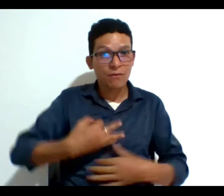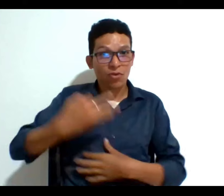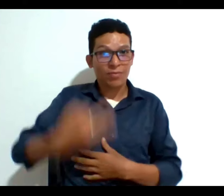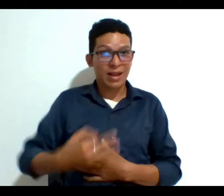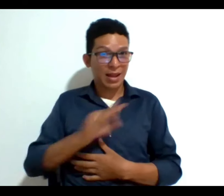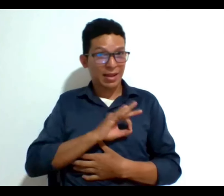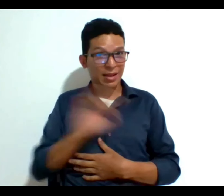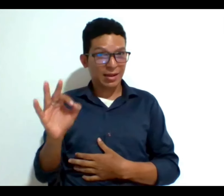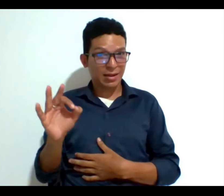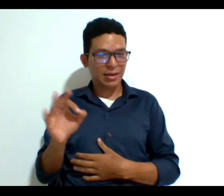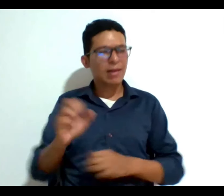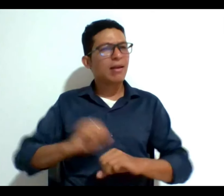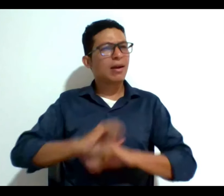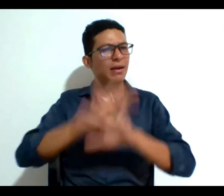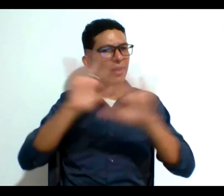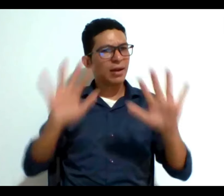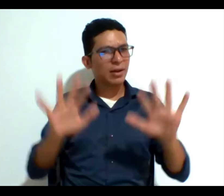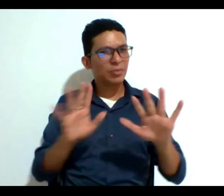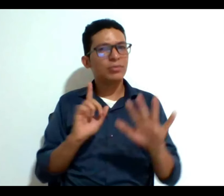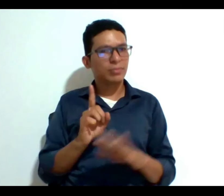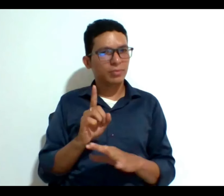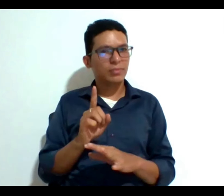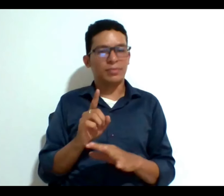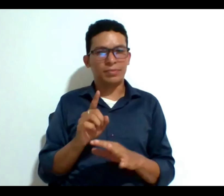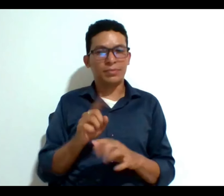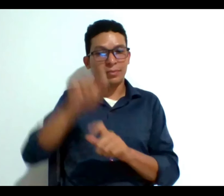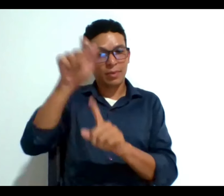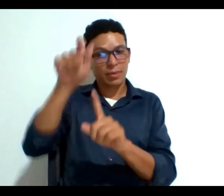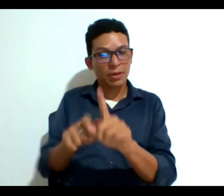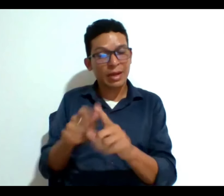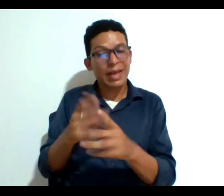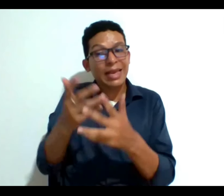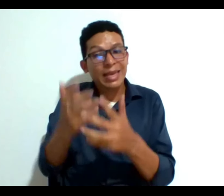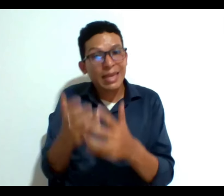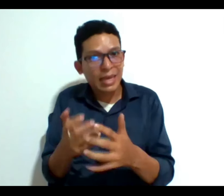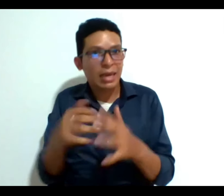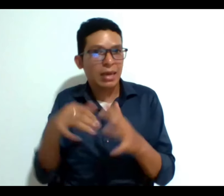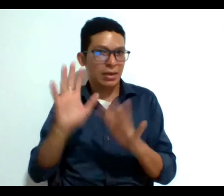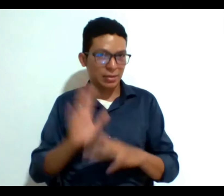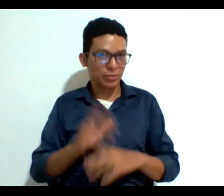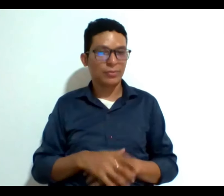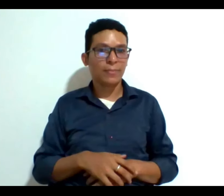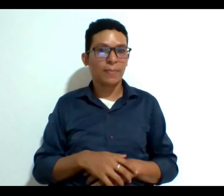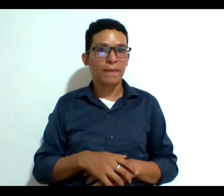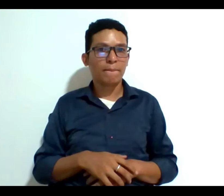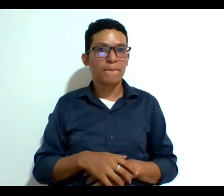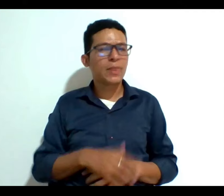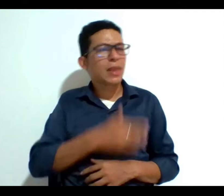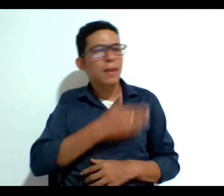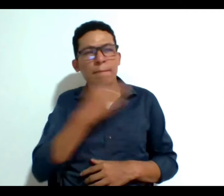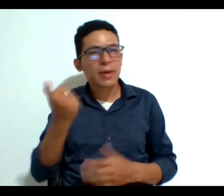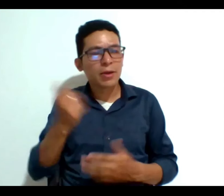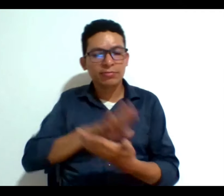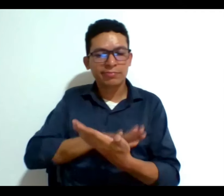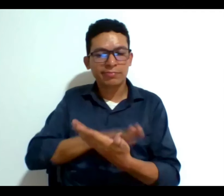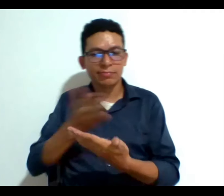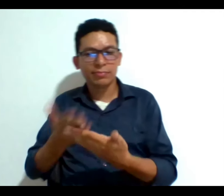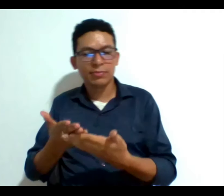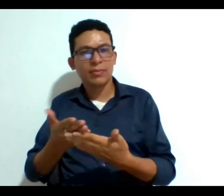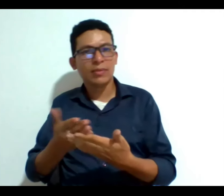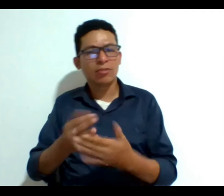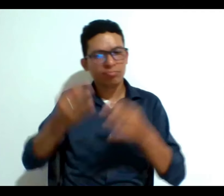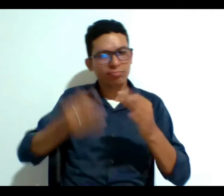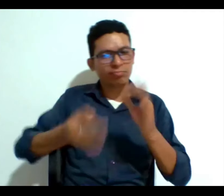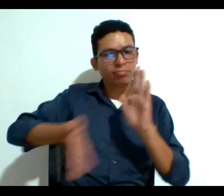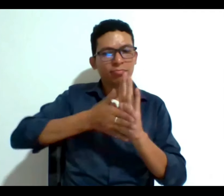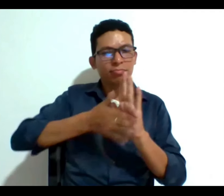hay una claridad de los familiares de esta persona hubiera querido esto entonces la mejor interpretación o una interpretación muy fehaciente de lo que esa